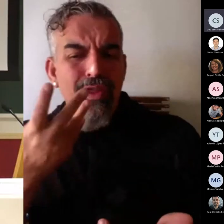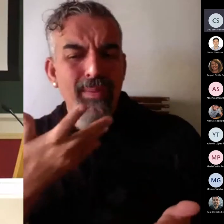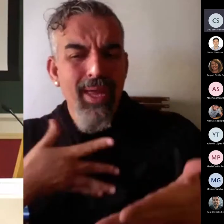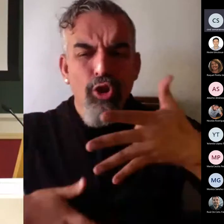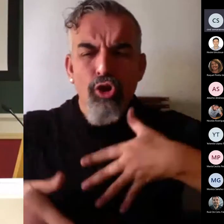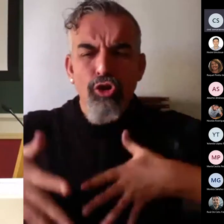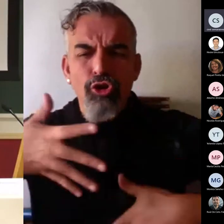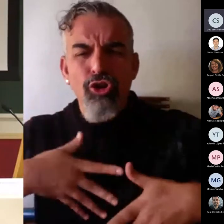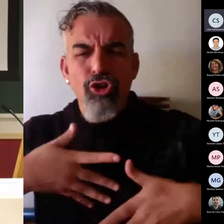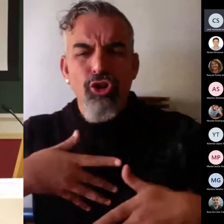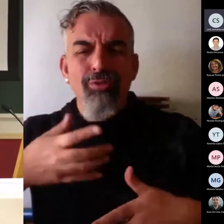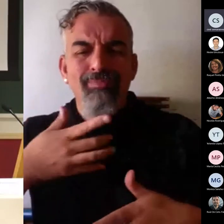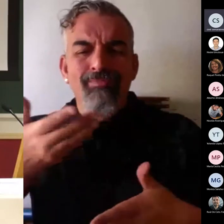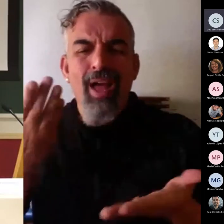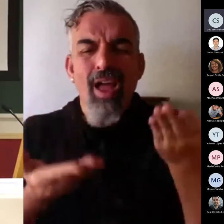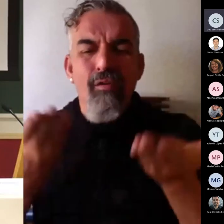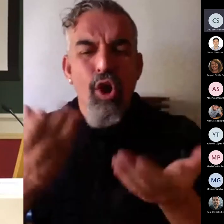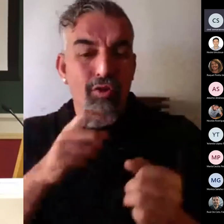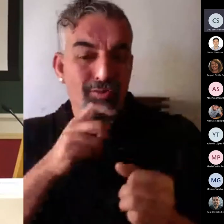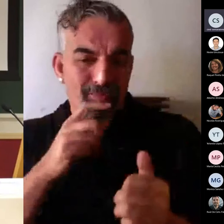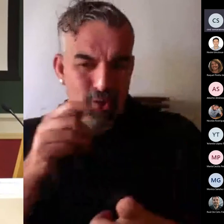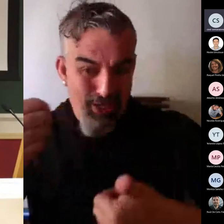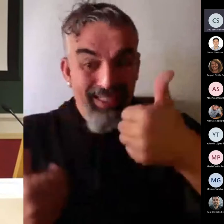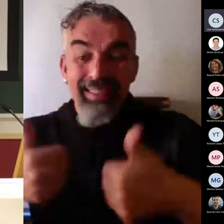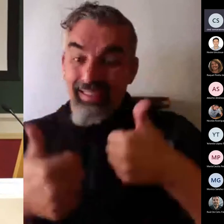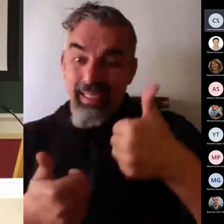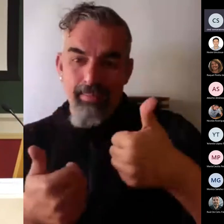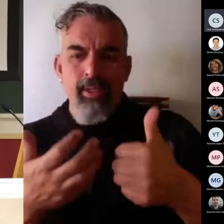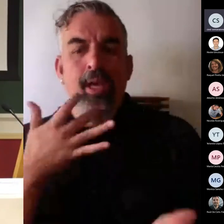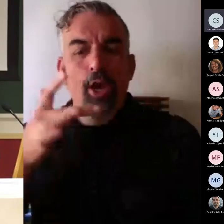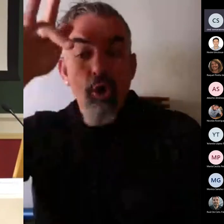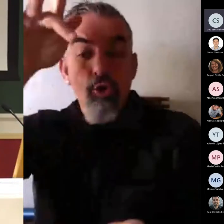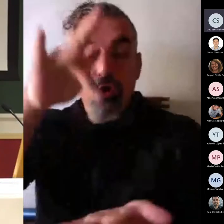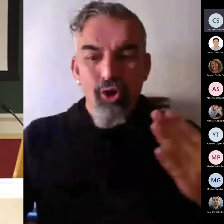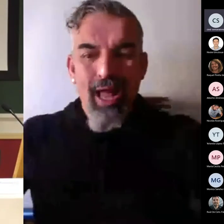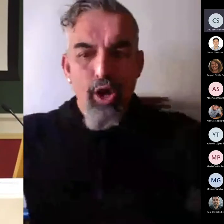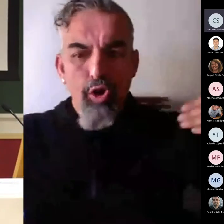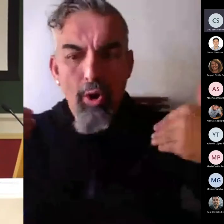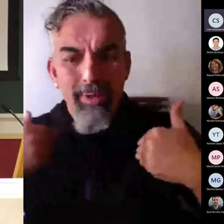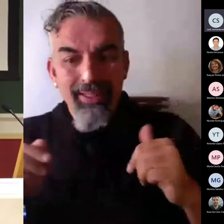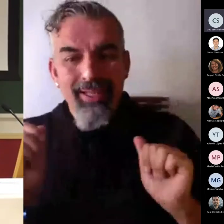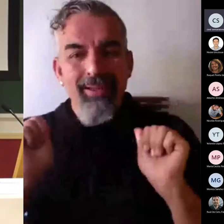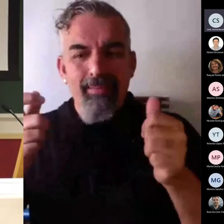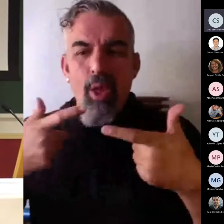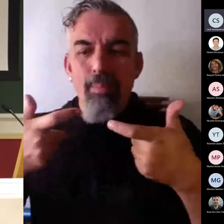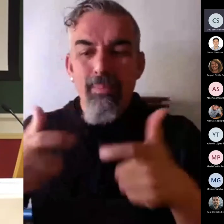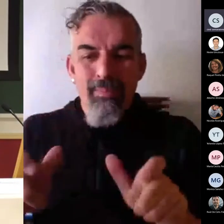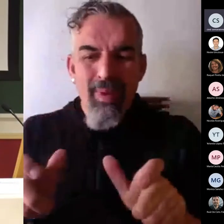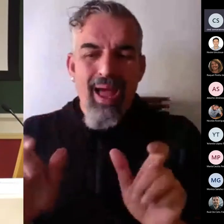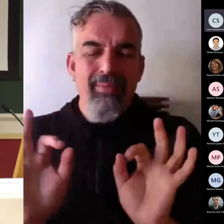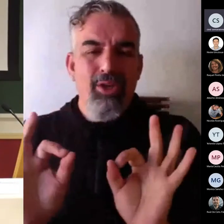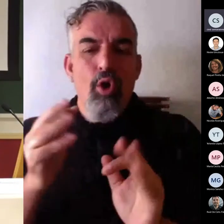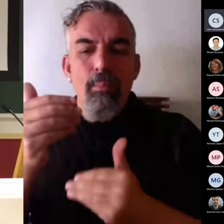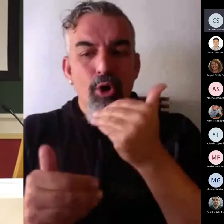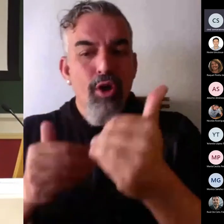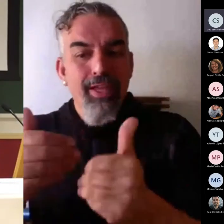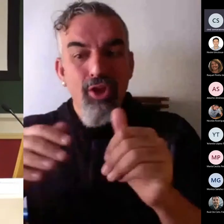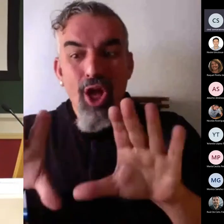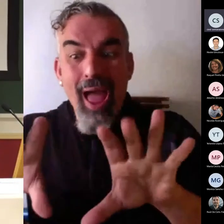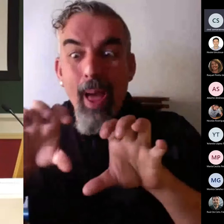La cuestión es que cuando introdujimos las competencias en el ámbito, proceso de aprendizaje en los alumnos,